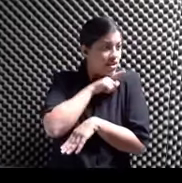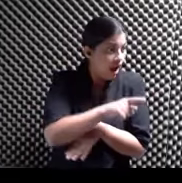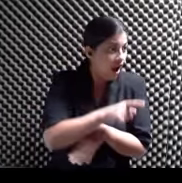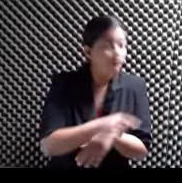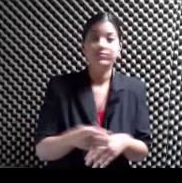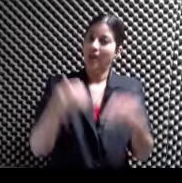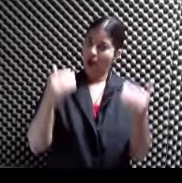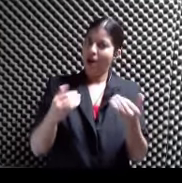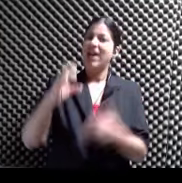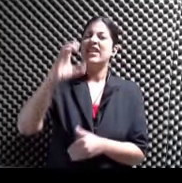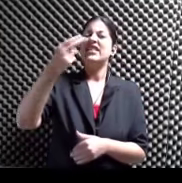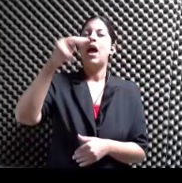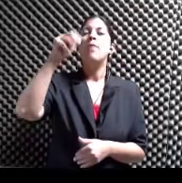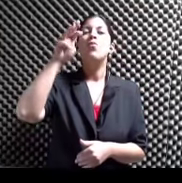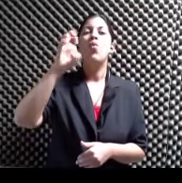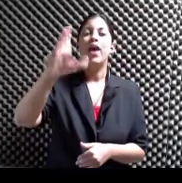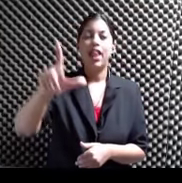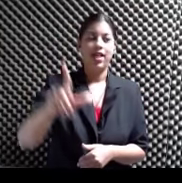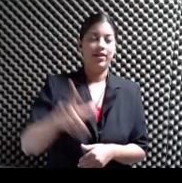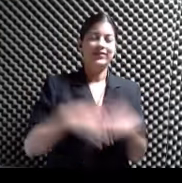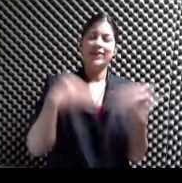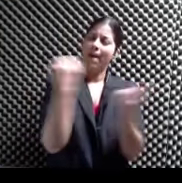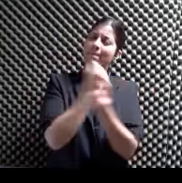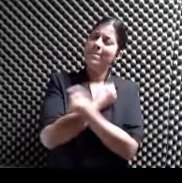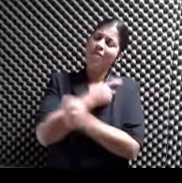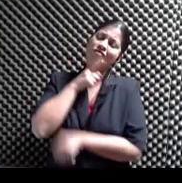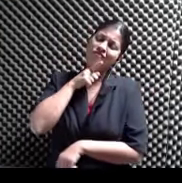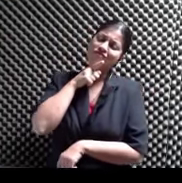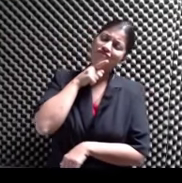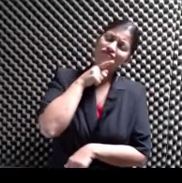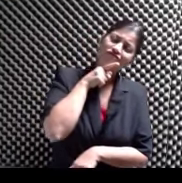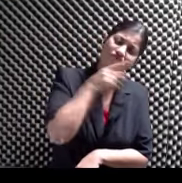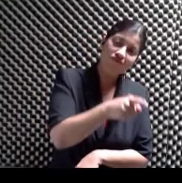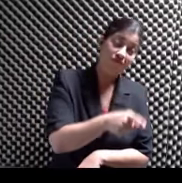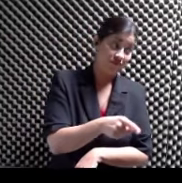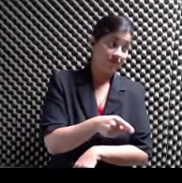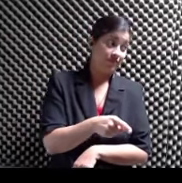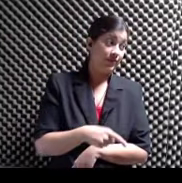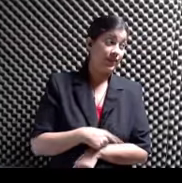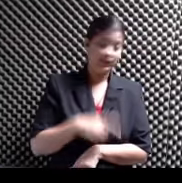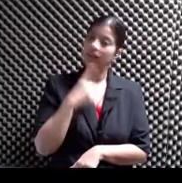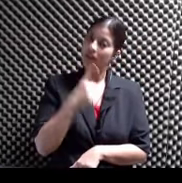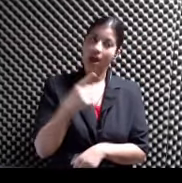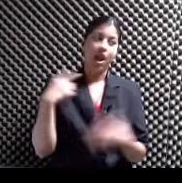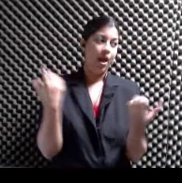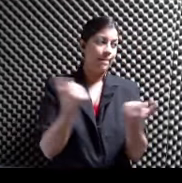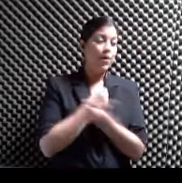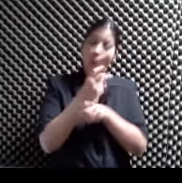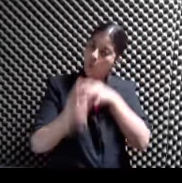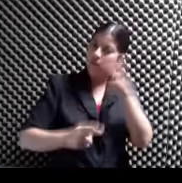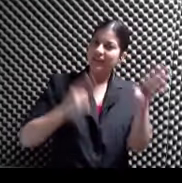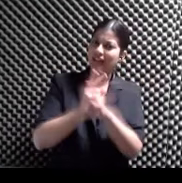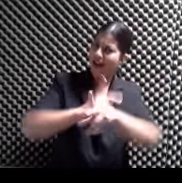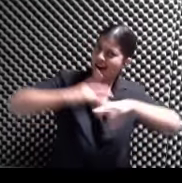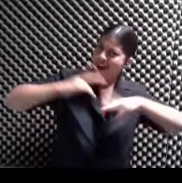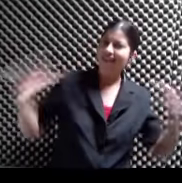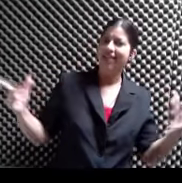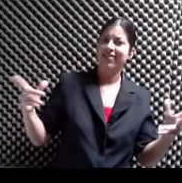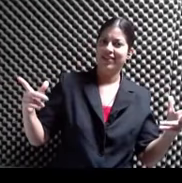de Chamuel Exacto Y del amor incondicional O sea Porque es también el amor Mira Universal Grande Así Amplio